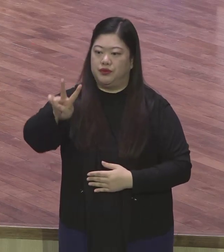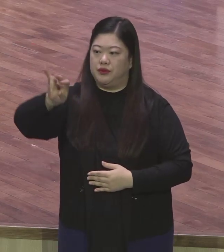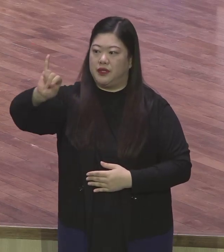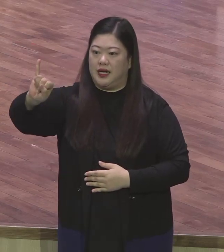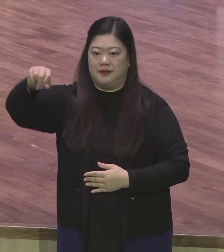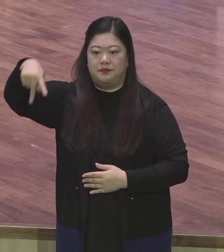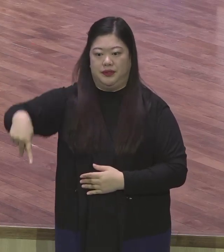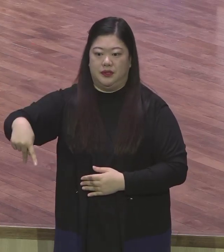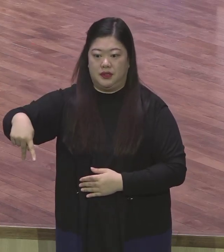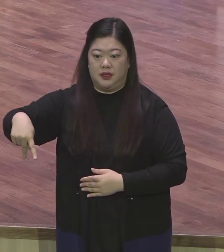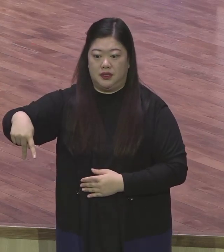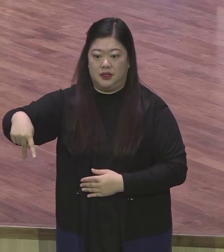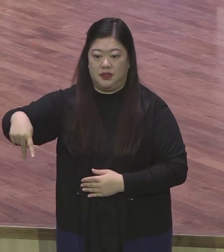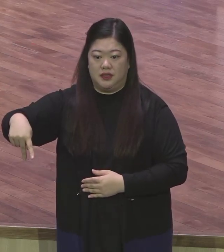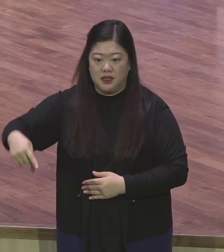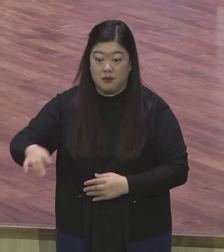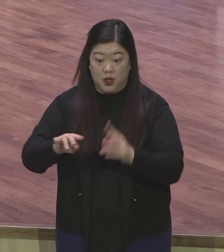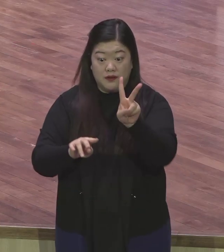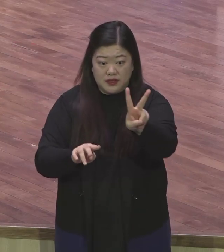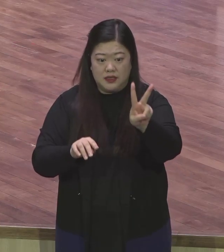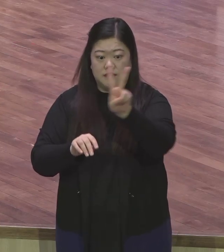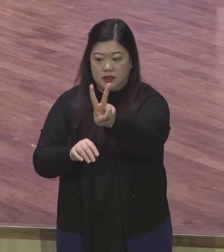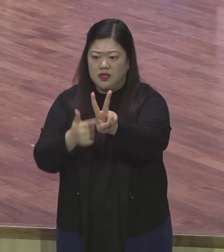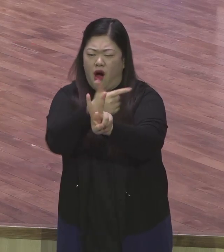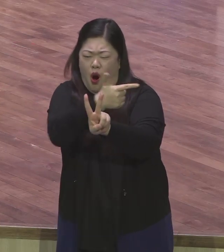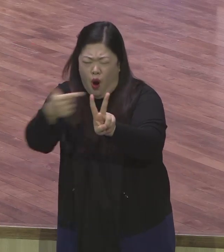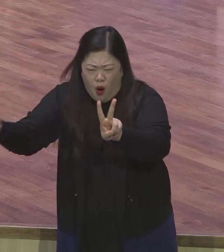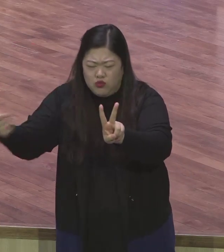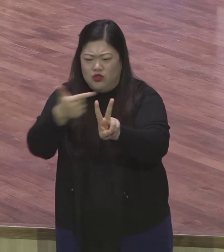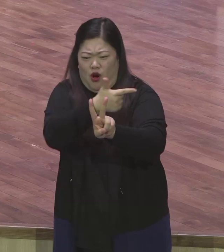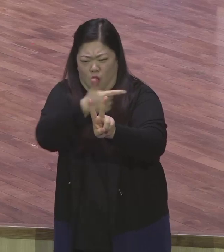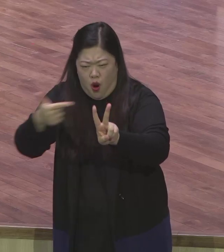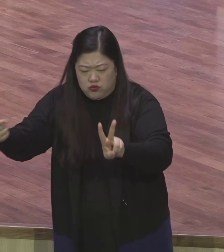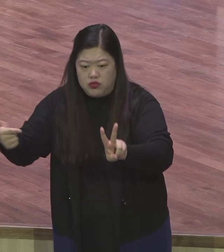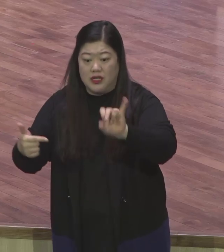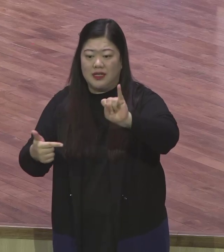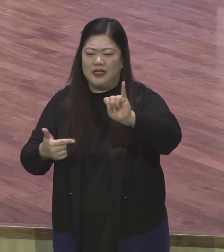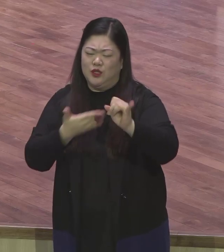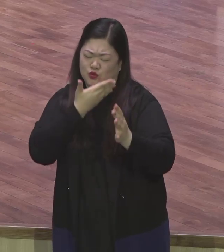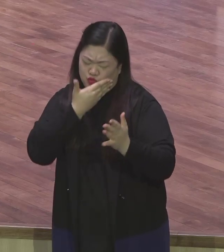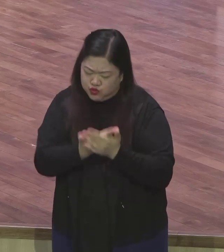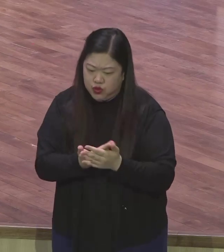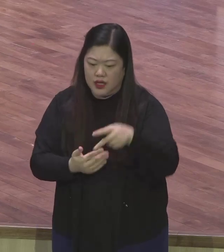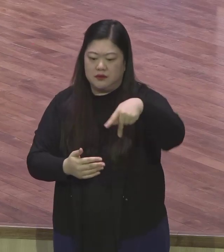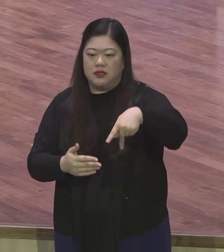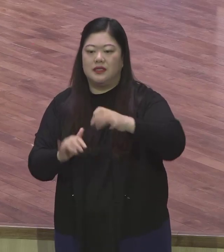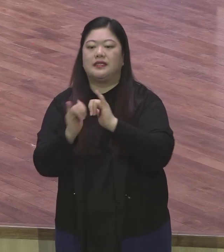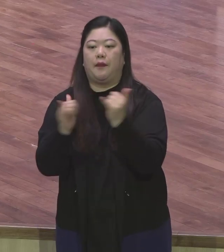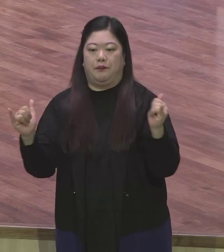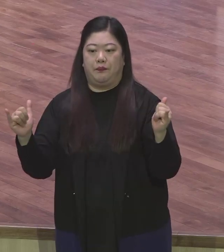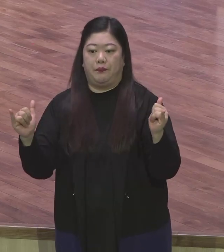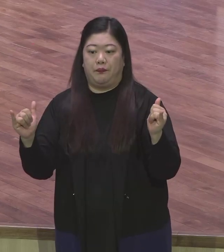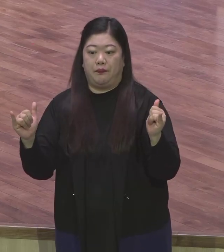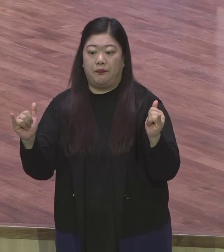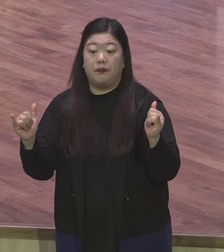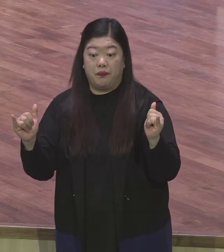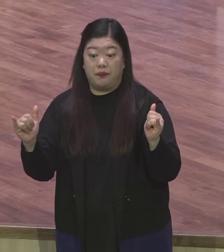매우 매우 존귀한 사람이다. 그런 뜻이에요. 예수를 믿는다 하면 사단이 기분